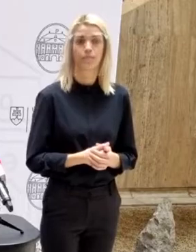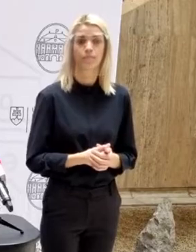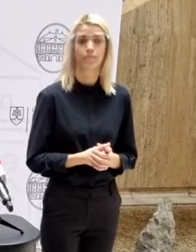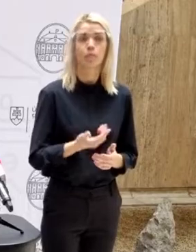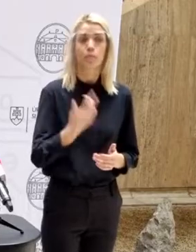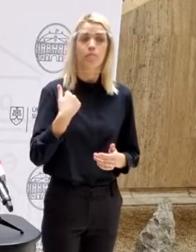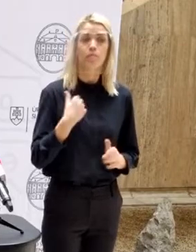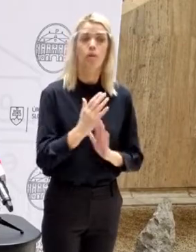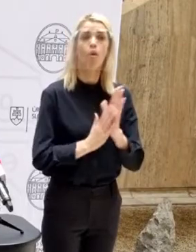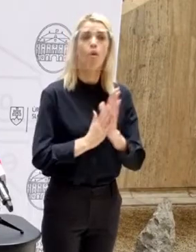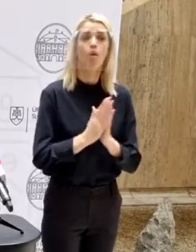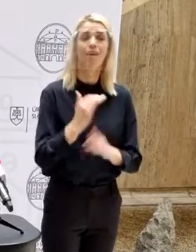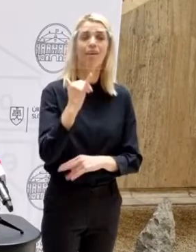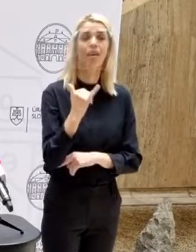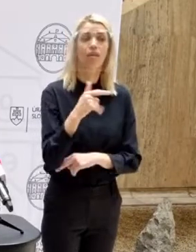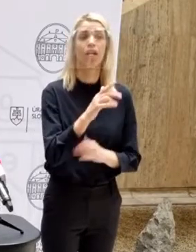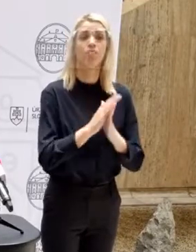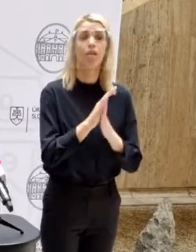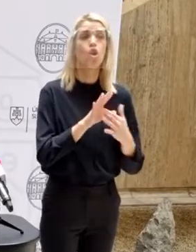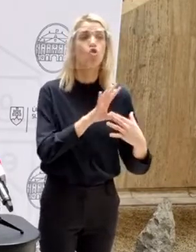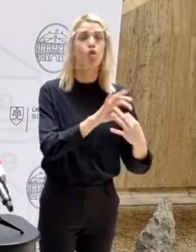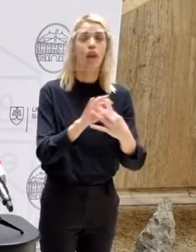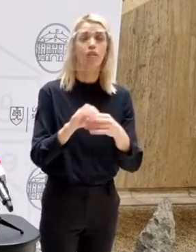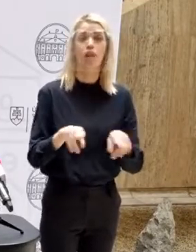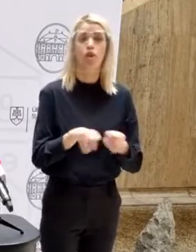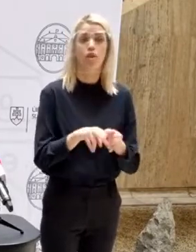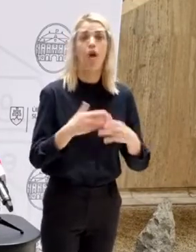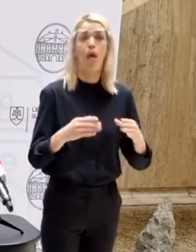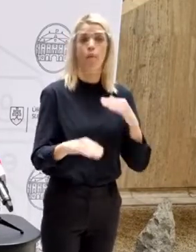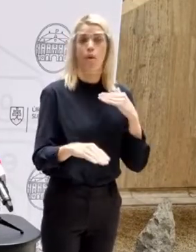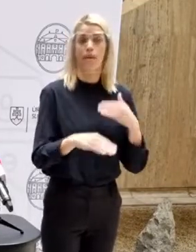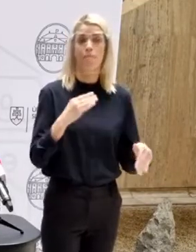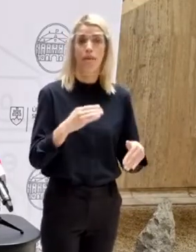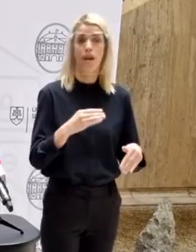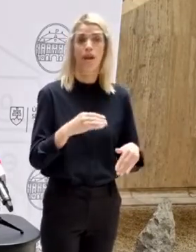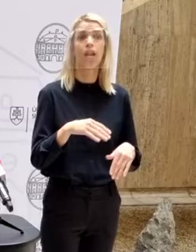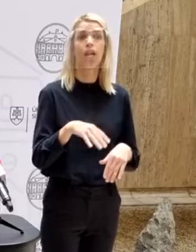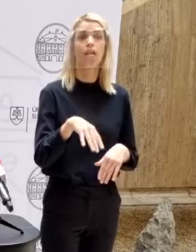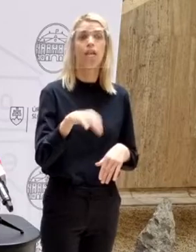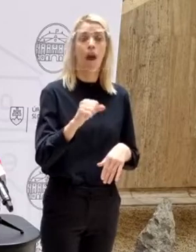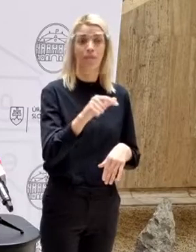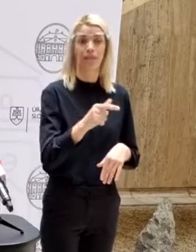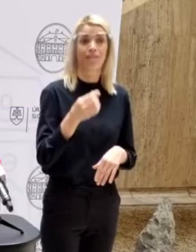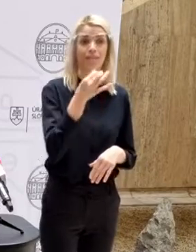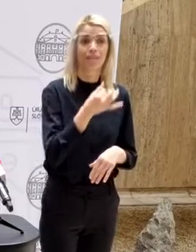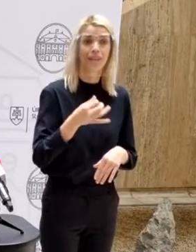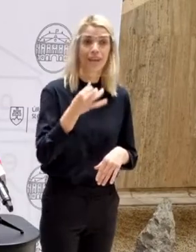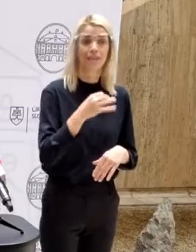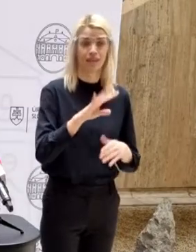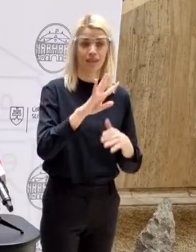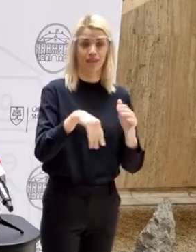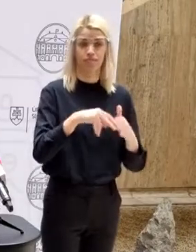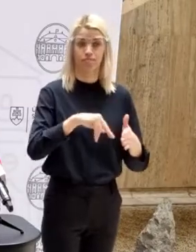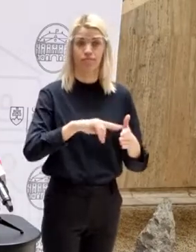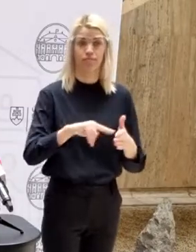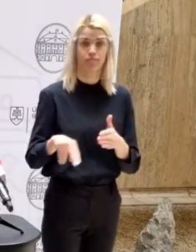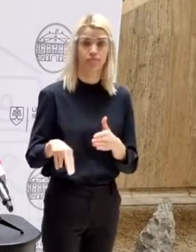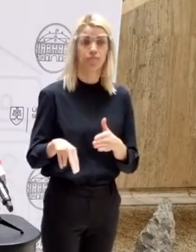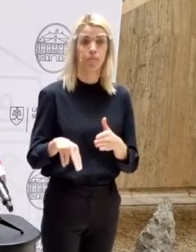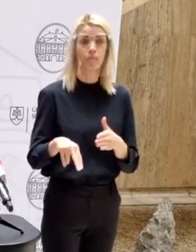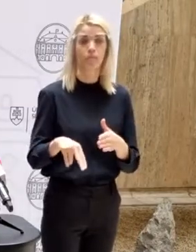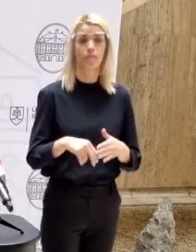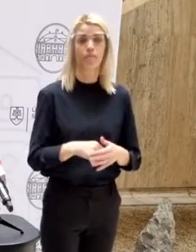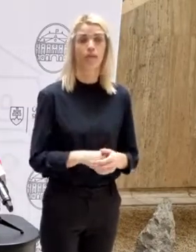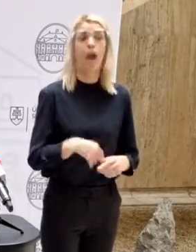riaditeľov, aby kontaktovali rodičov, respektíve im poslali mail, aby im vykázali tieto testy. A dali sme možnosť, aby ich mohli